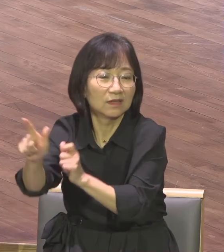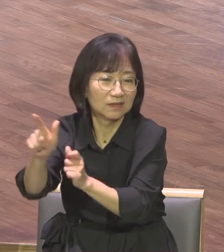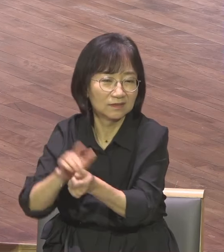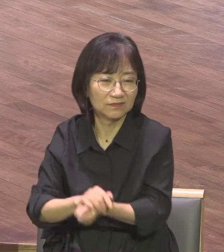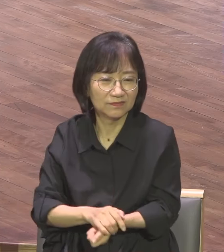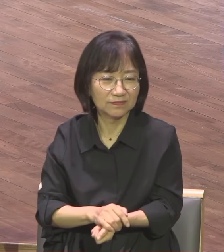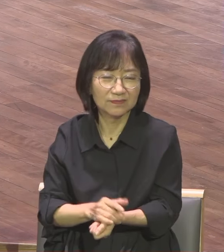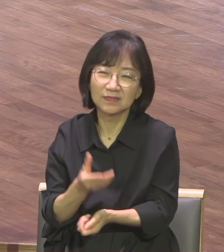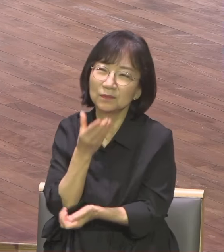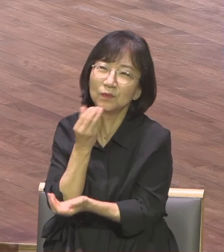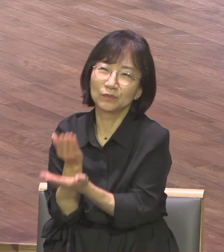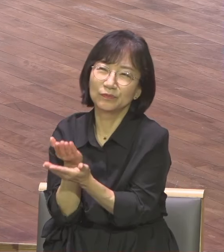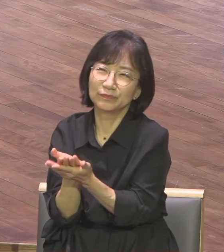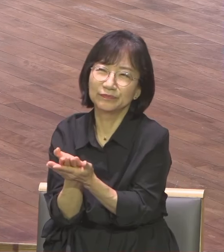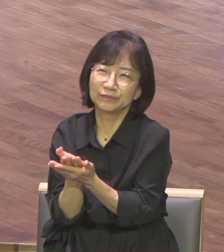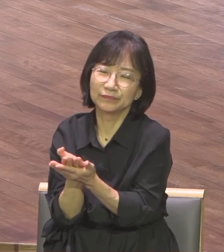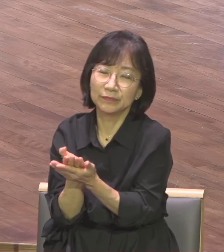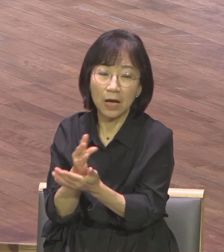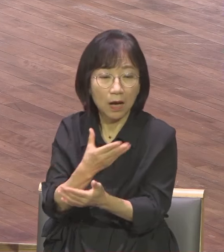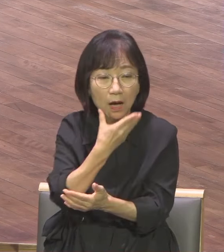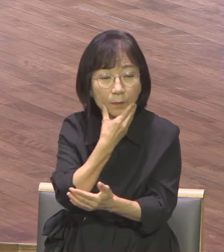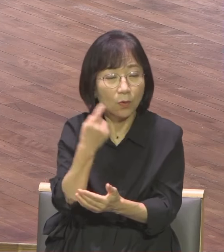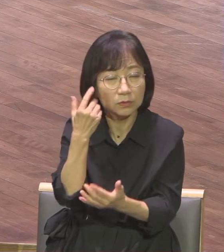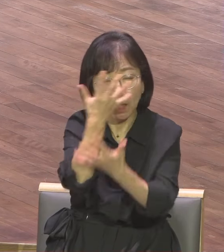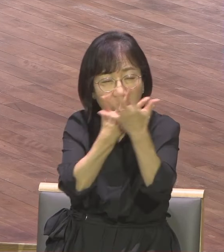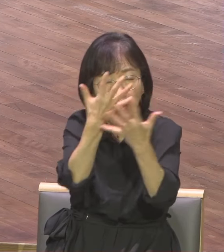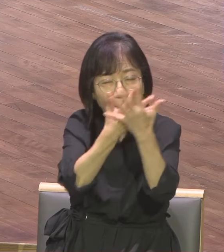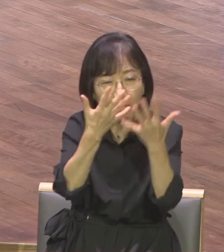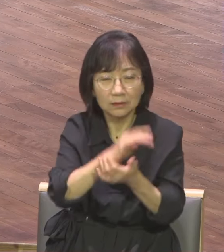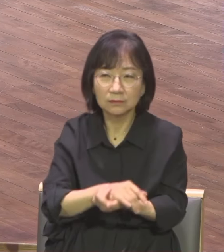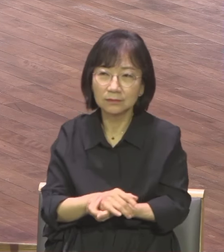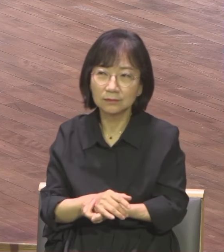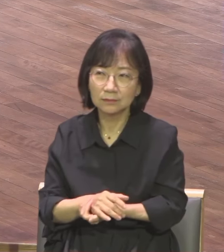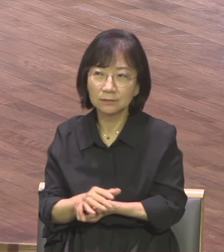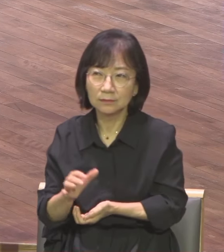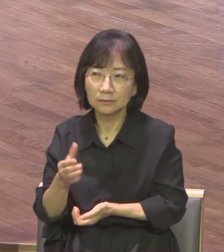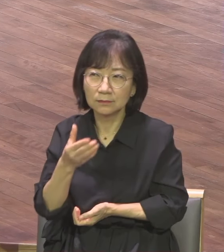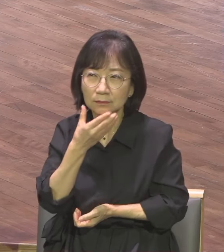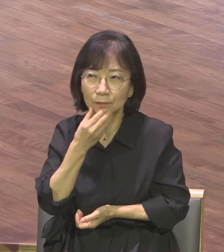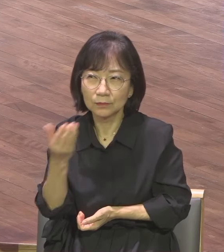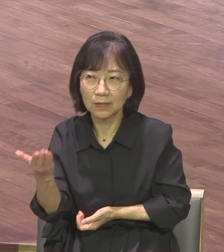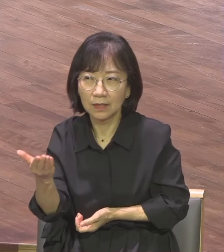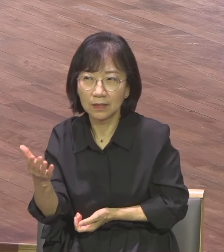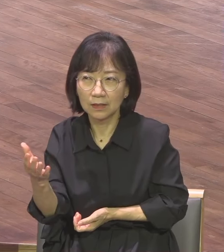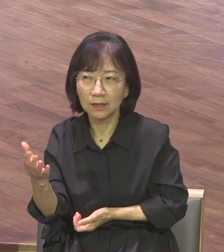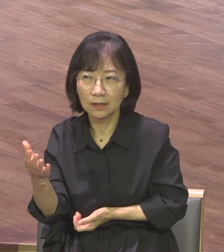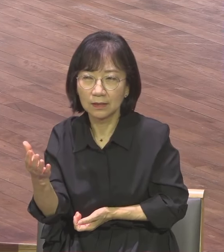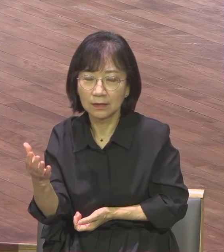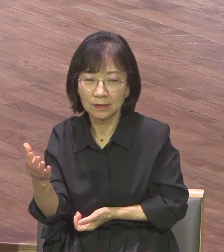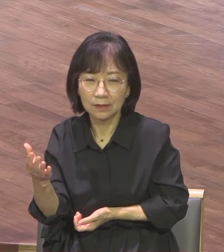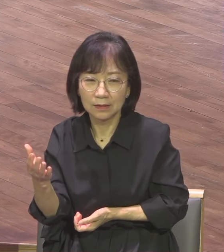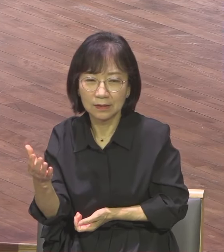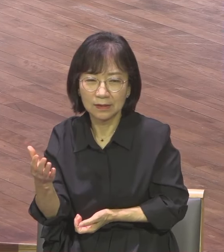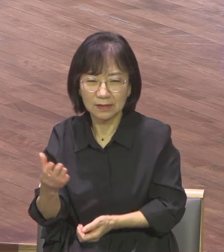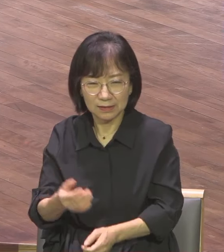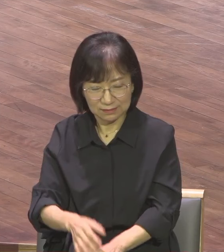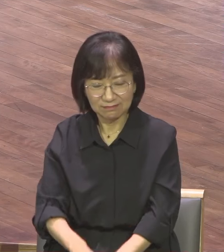너무 복음이 희미합니다 그리스도의 비밀 너무 희미합니다 오랫동안 합동축에서